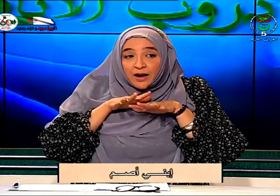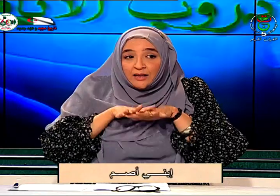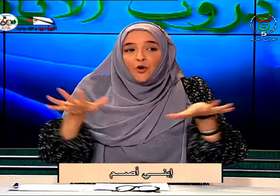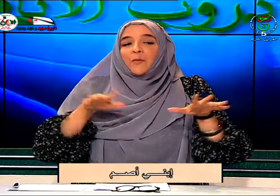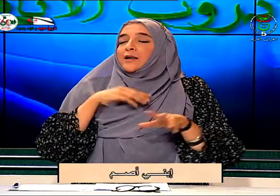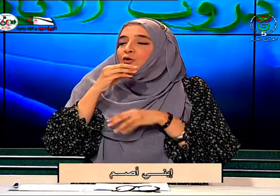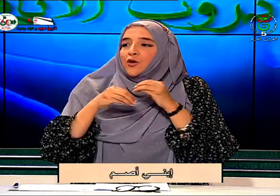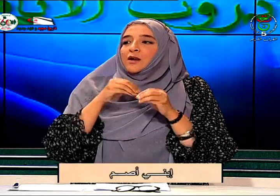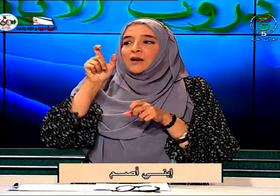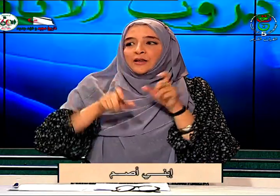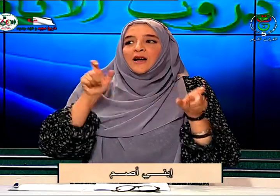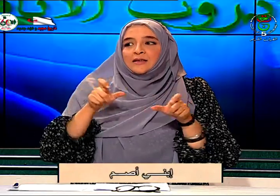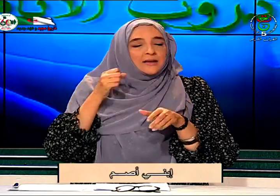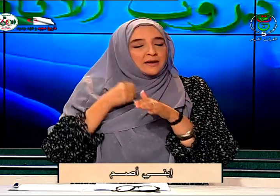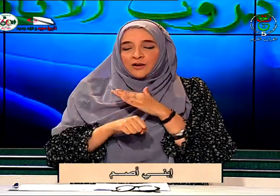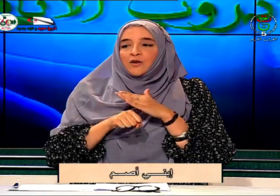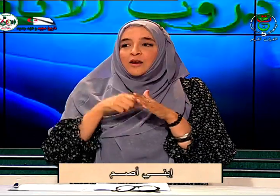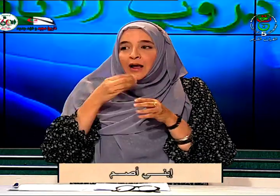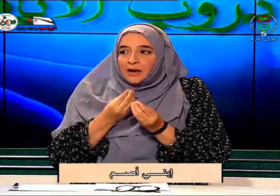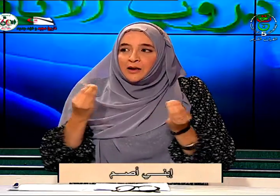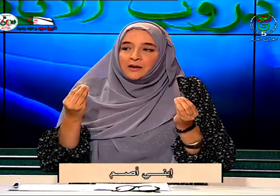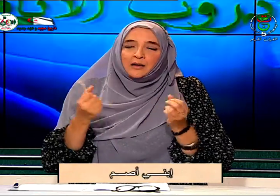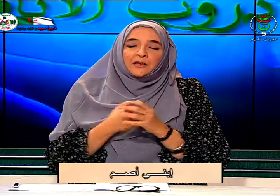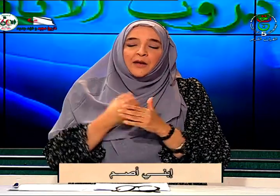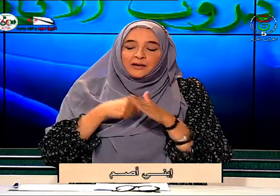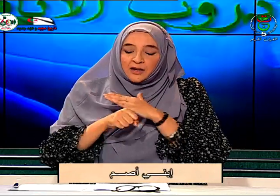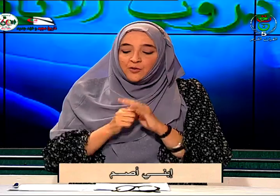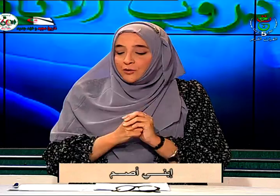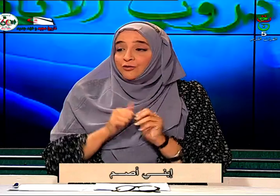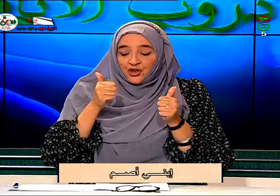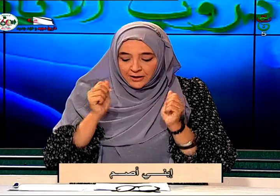تعم لكل الأشخاص لكل الأطفال الذين يولادون جيد